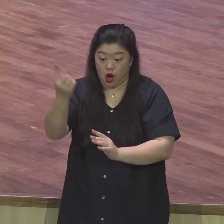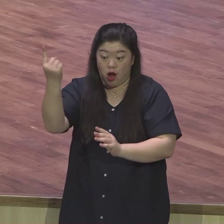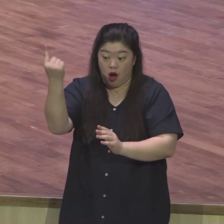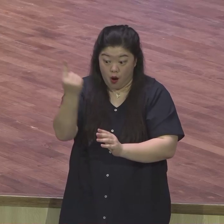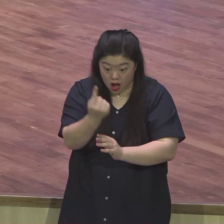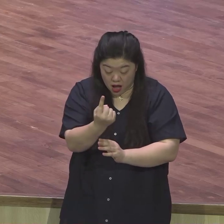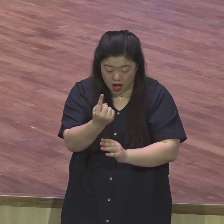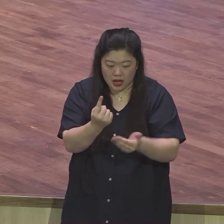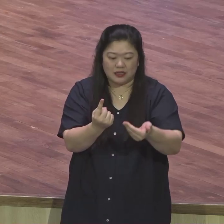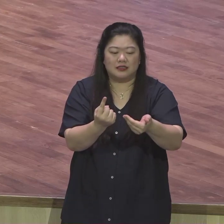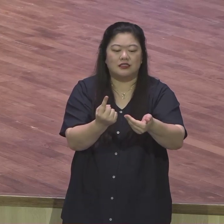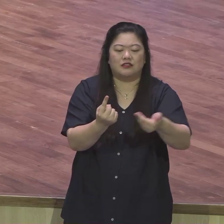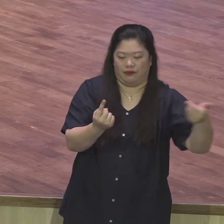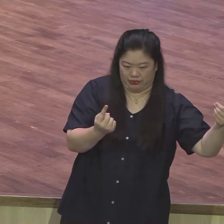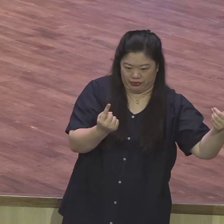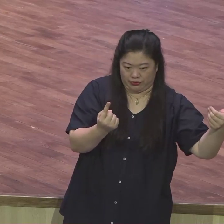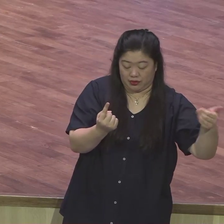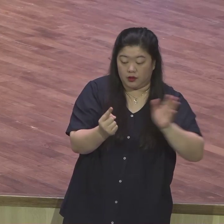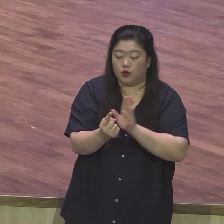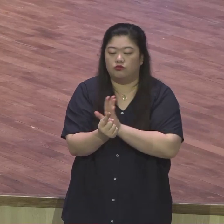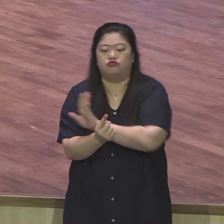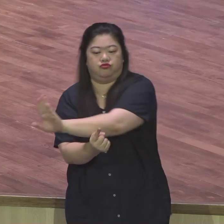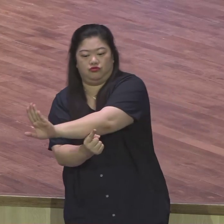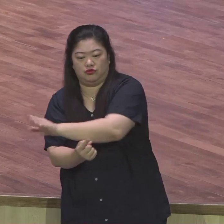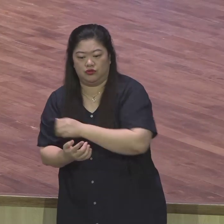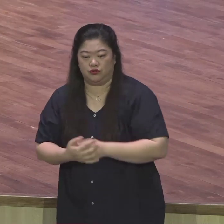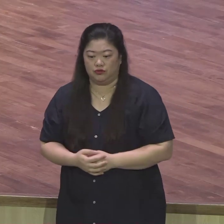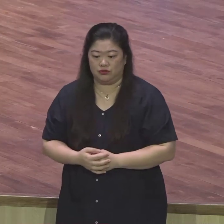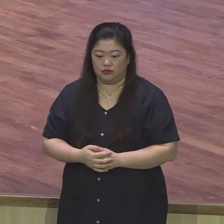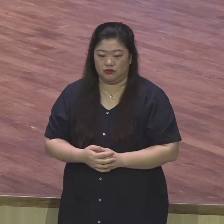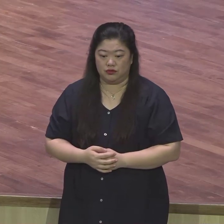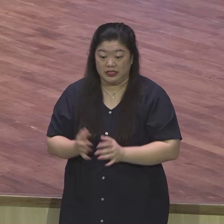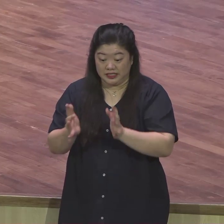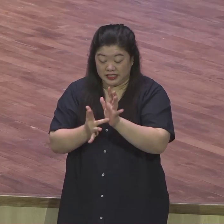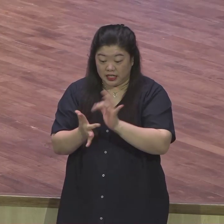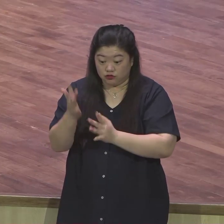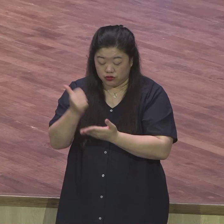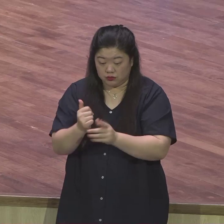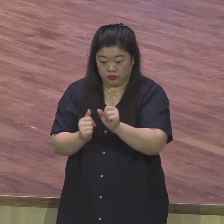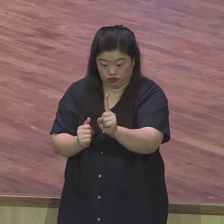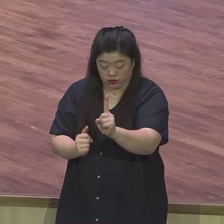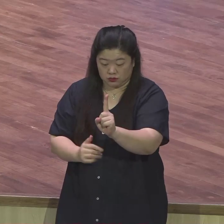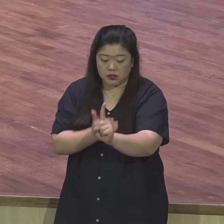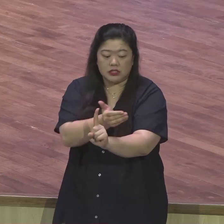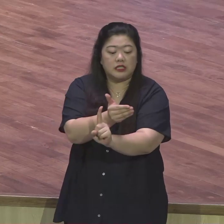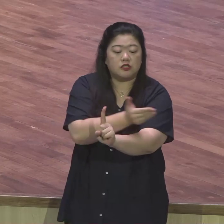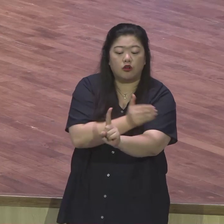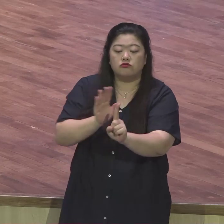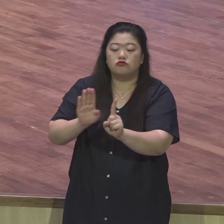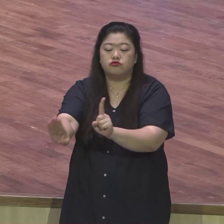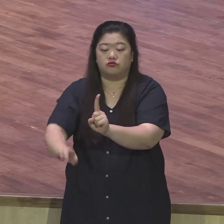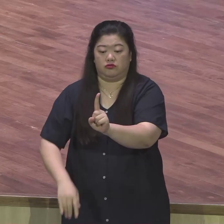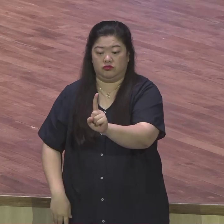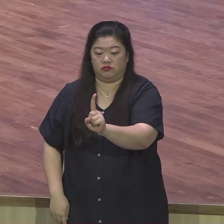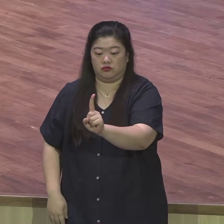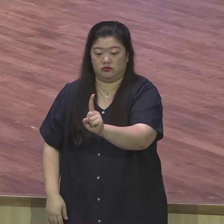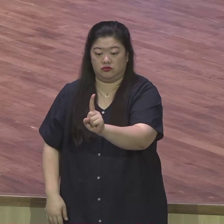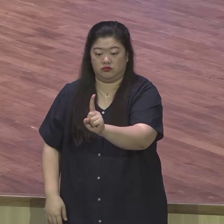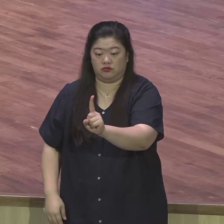AD를 한단 말이에요. 안노 도미니는 예수님 오신 BC 예수님 오신 전 AD BC 역사 히스토리 그의